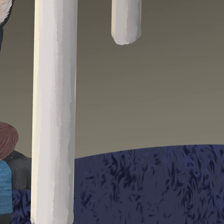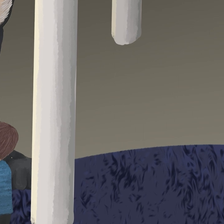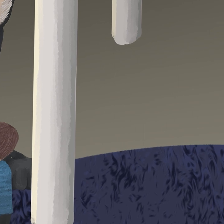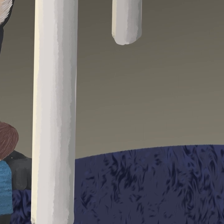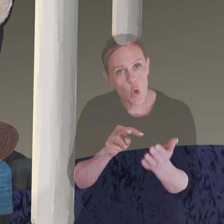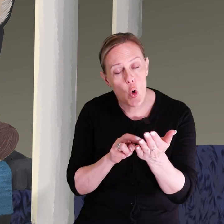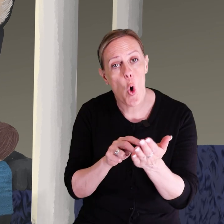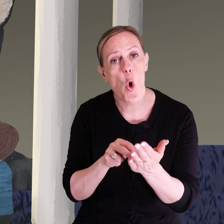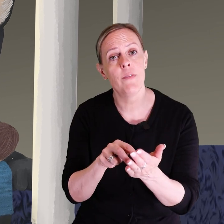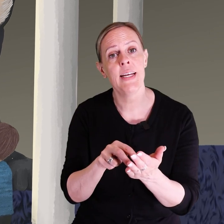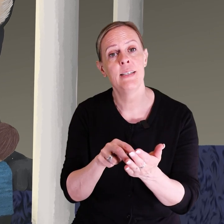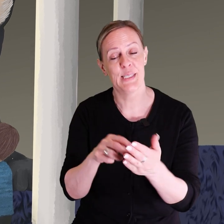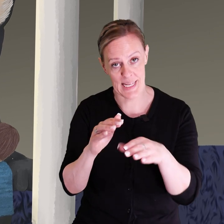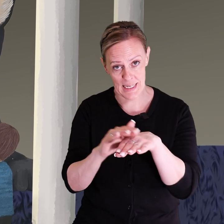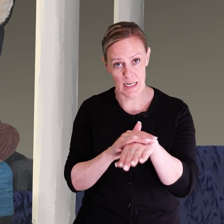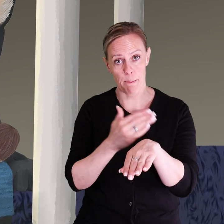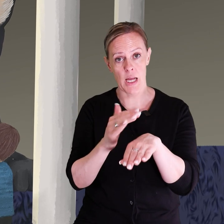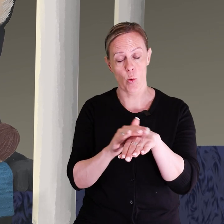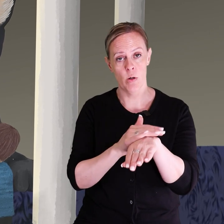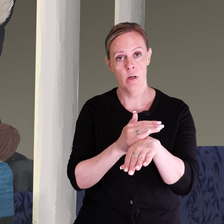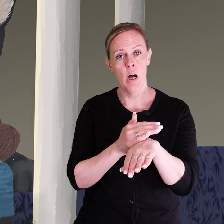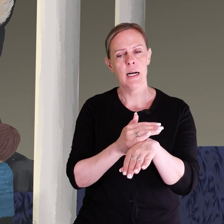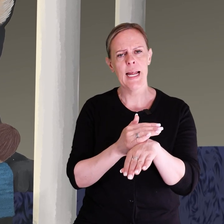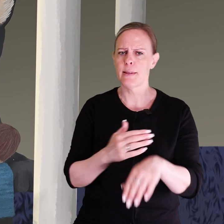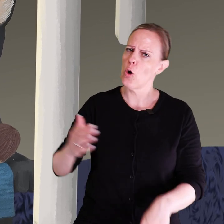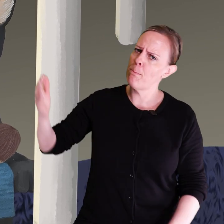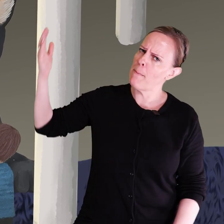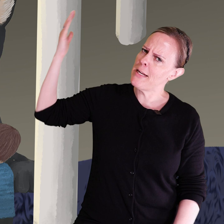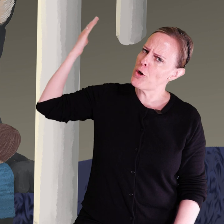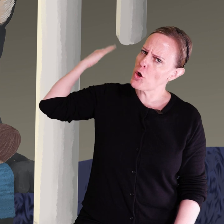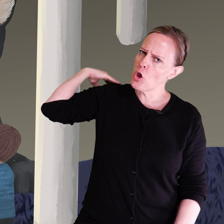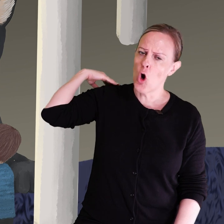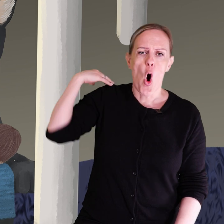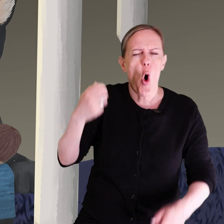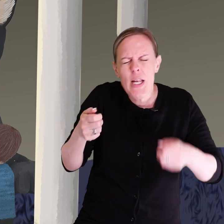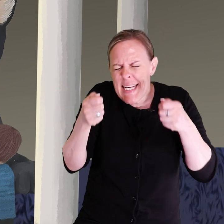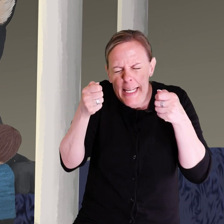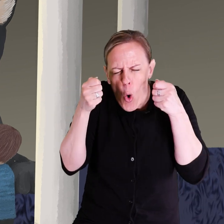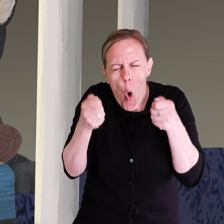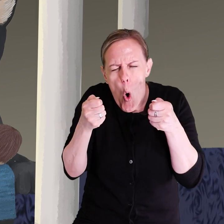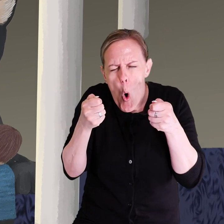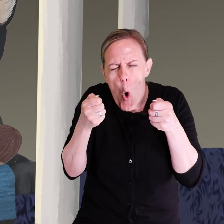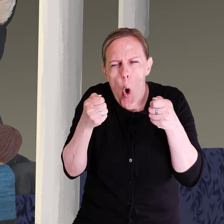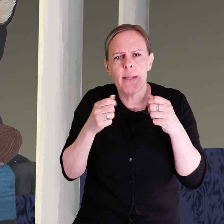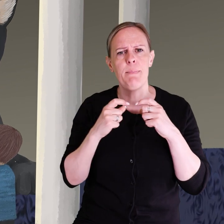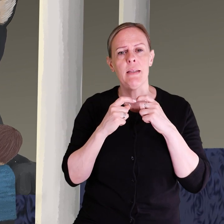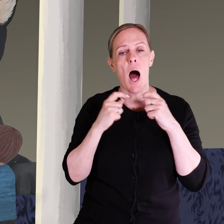Då går vi, säger lilla Mjau. Klättra upp på min rygg och håll i dig hårt i mitt